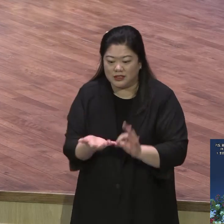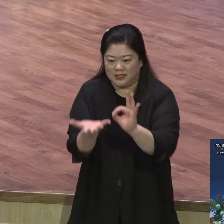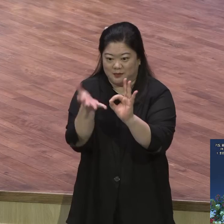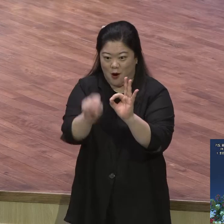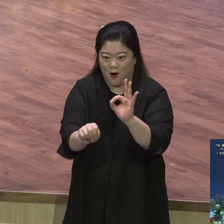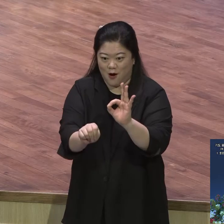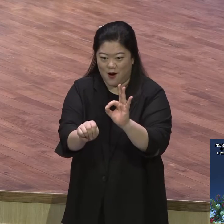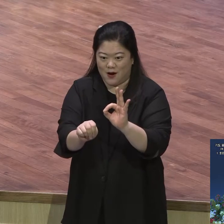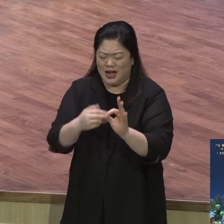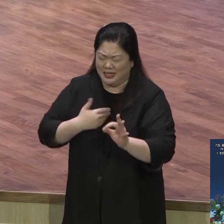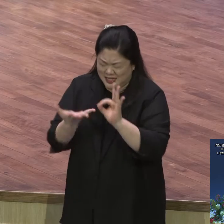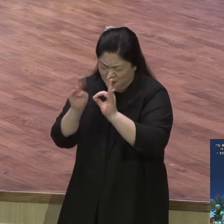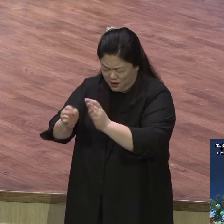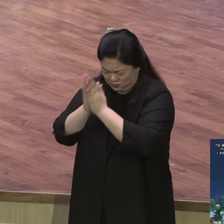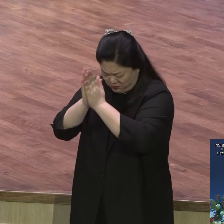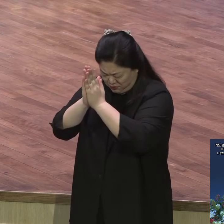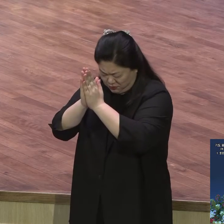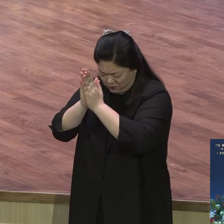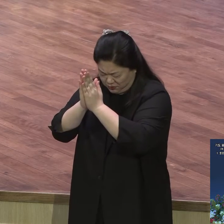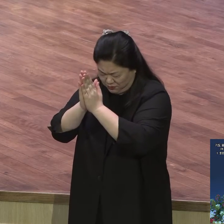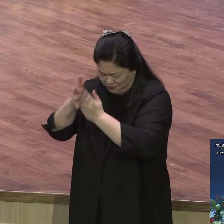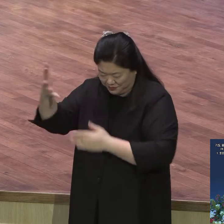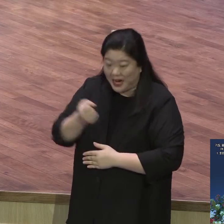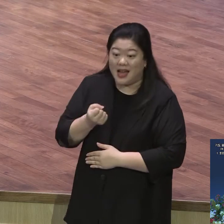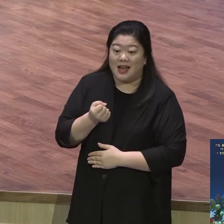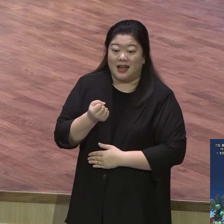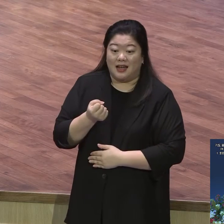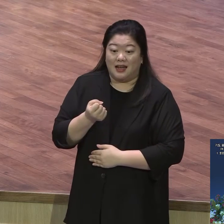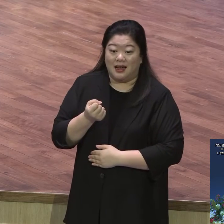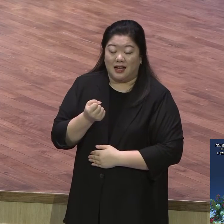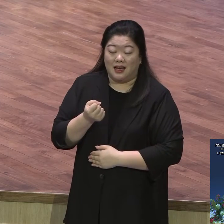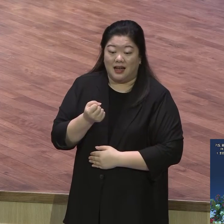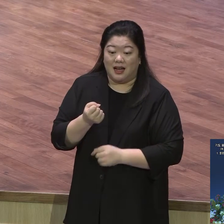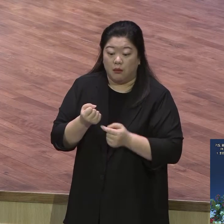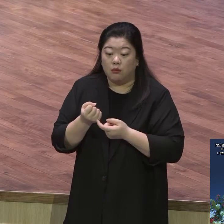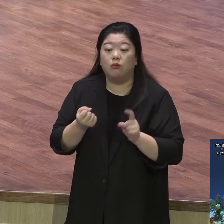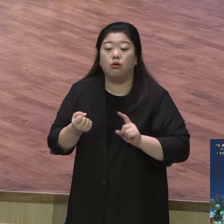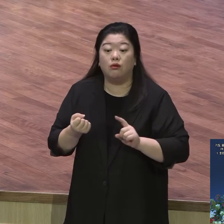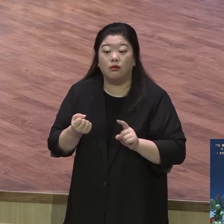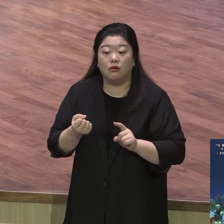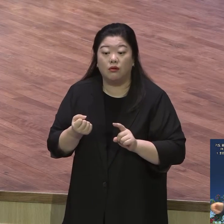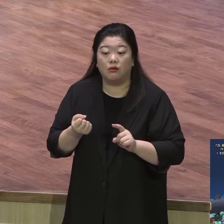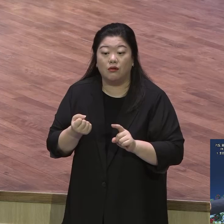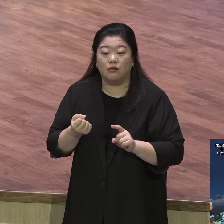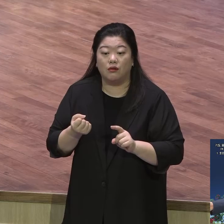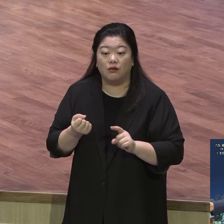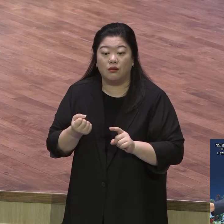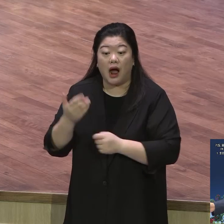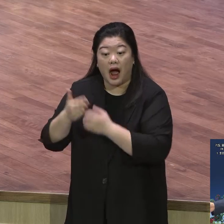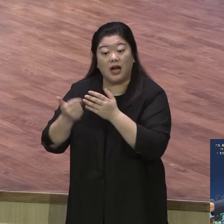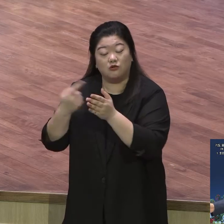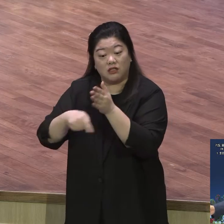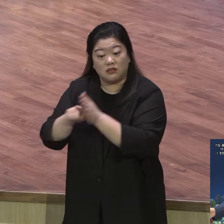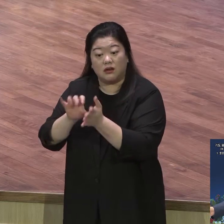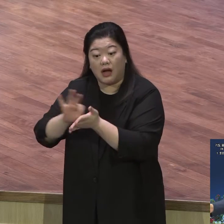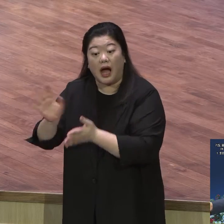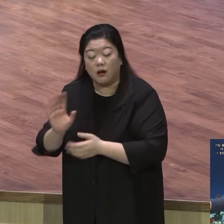다 계획해놓고 구한다 하나님이 주시겠냐 말이오 자식이 말이지 아무리 사랑하는 자식이라도 초등학교